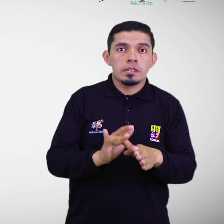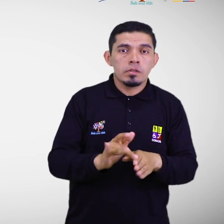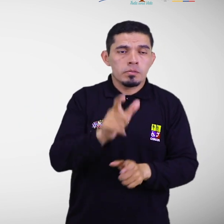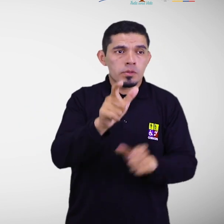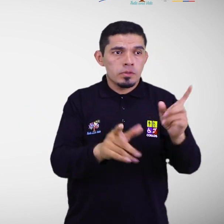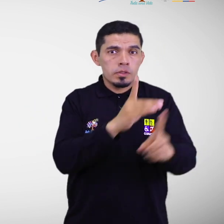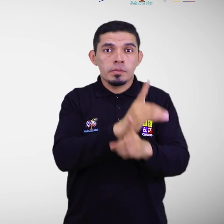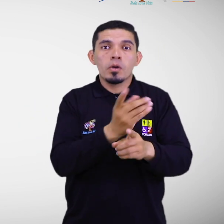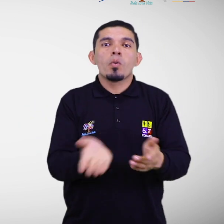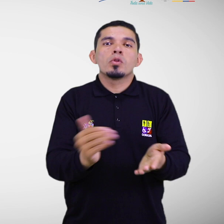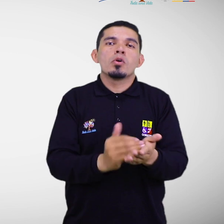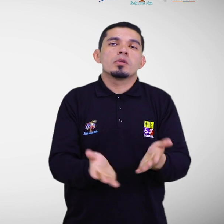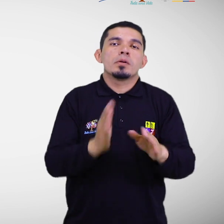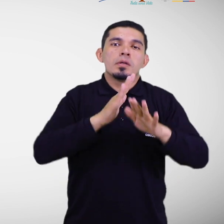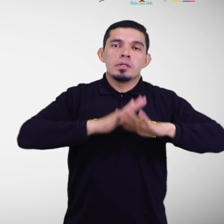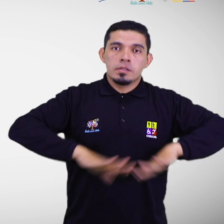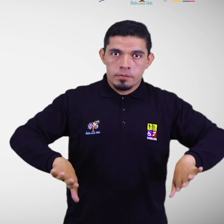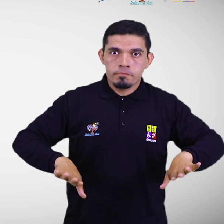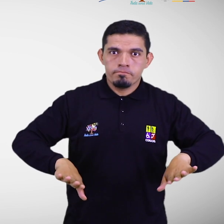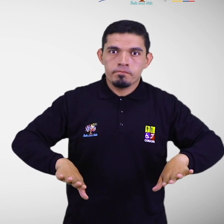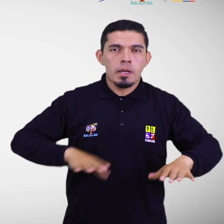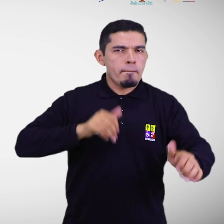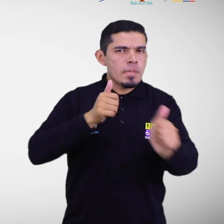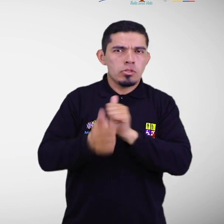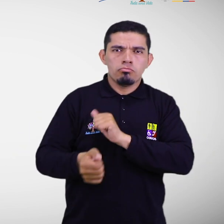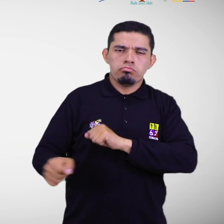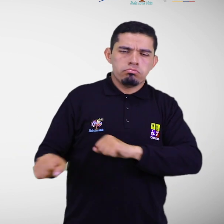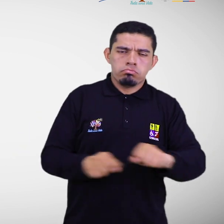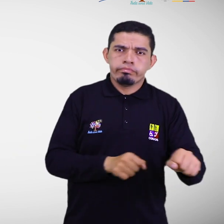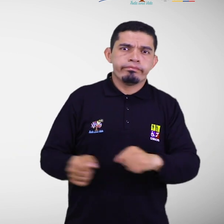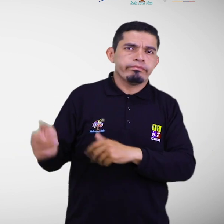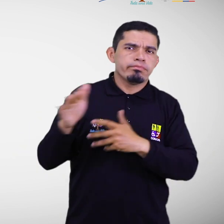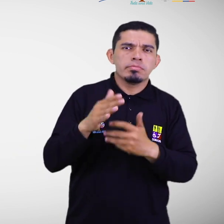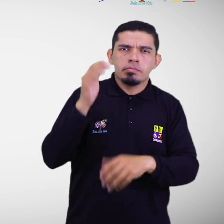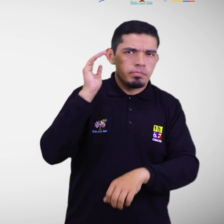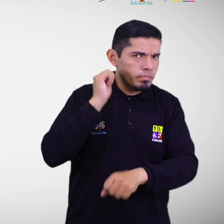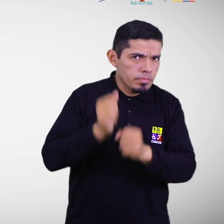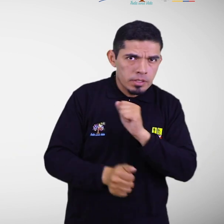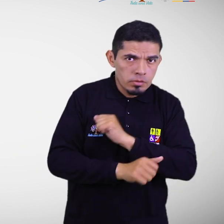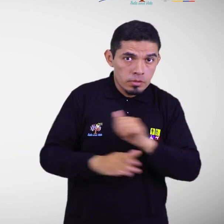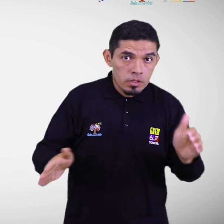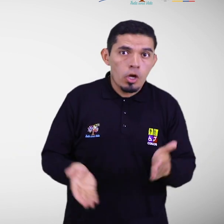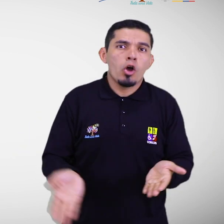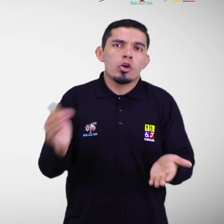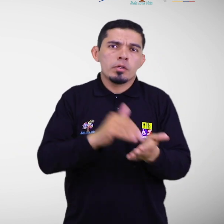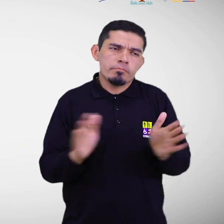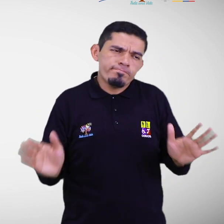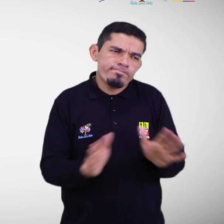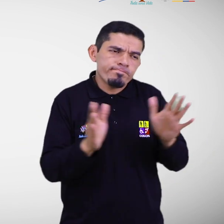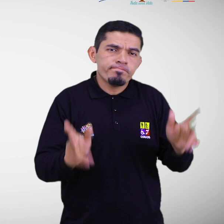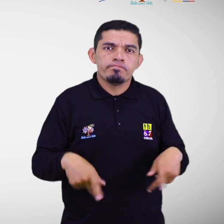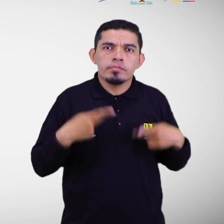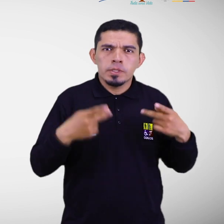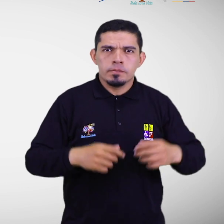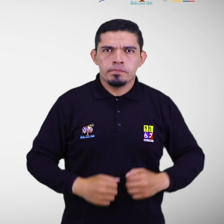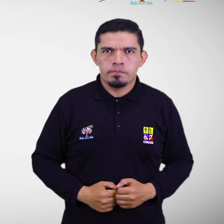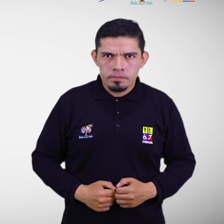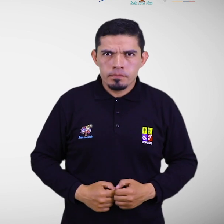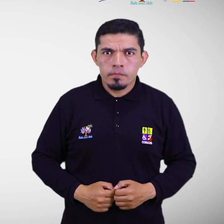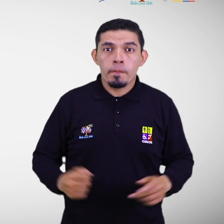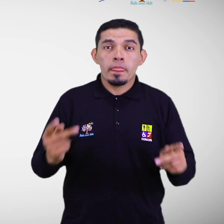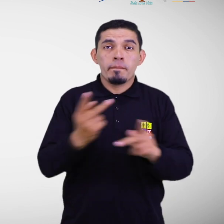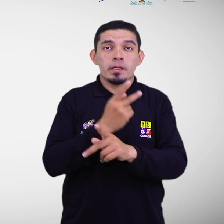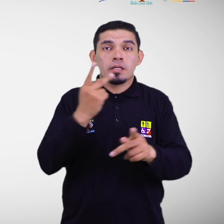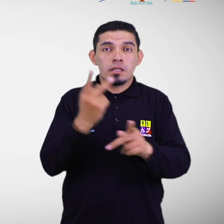recuperación. La reconstrucción y recuperación tiene como objetivo recobrar los medios de vida, reduciendo los